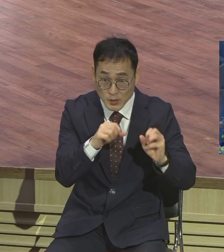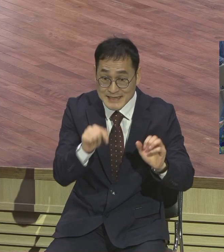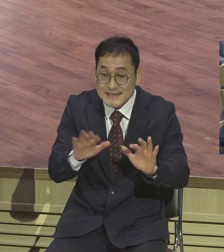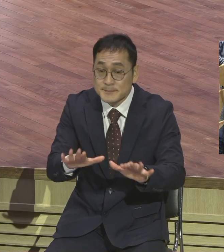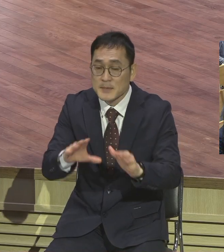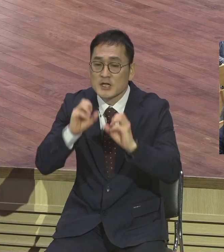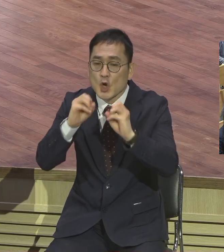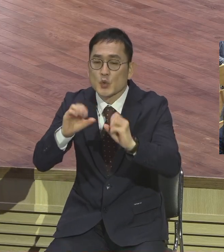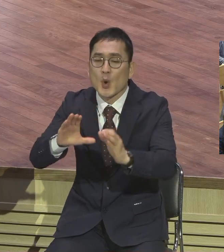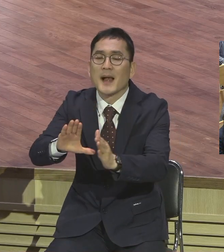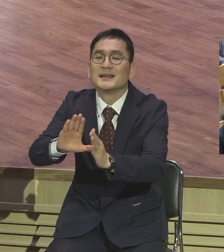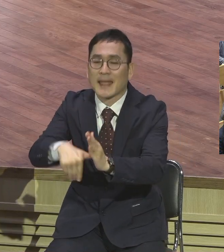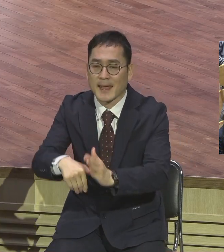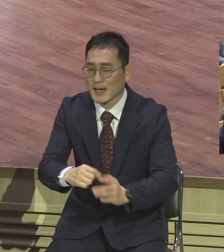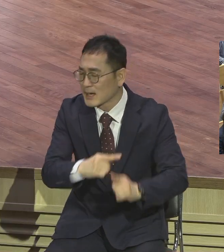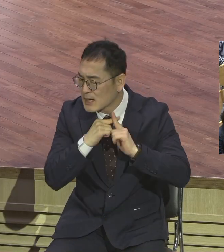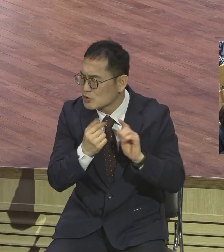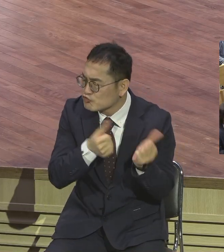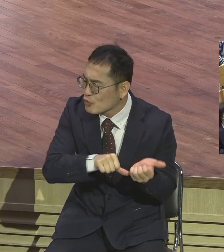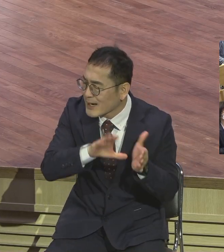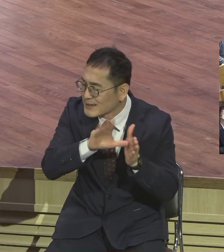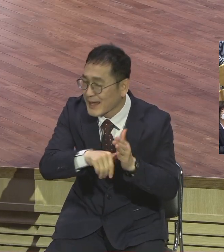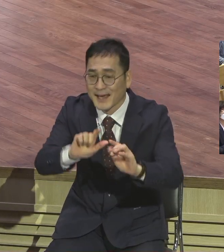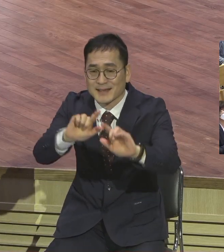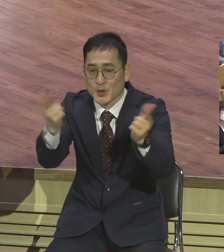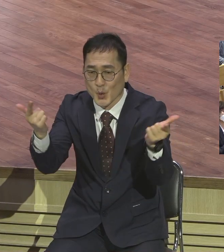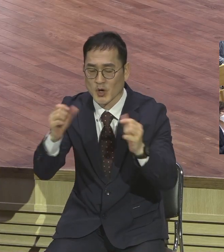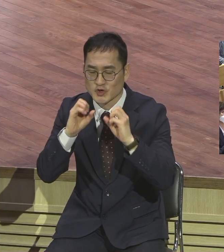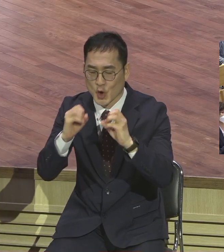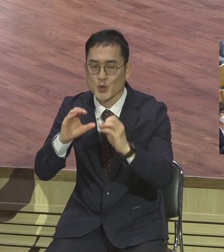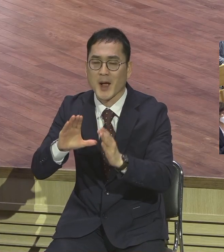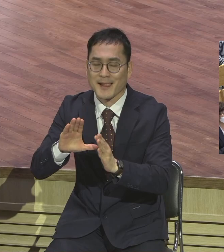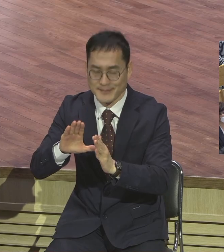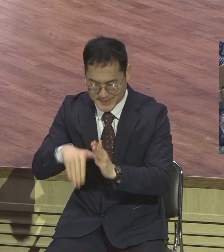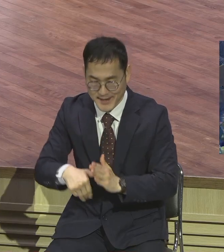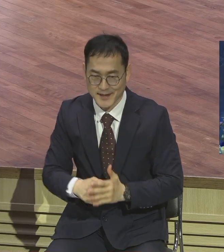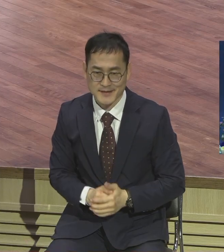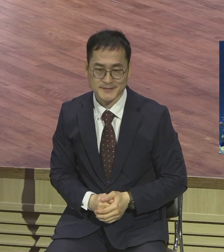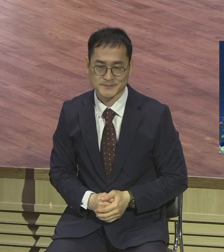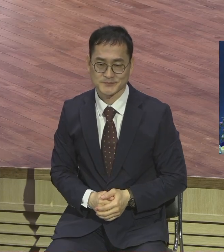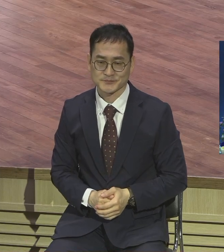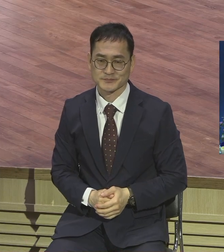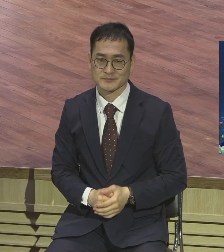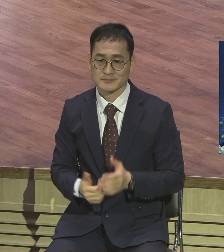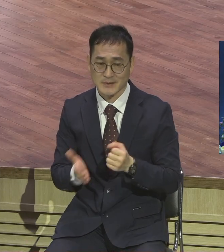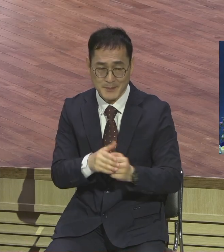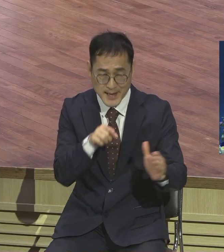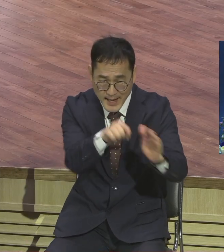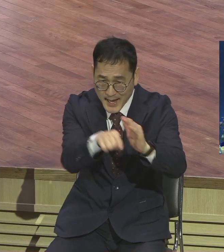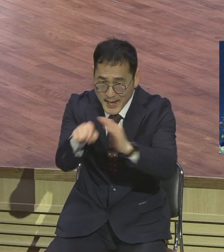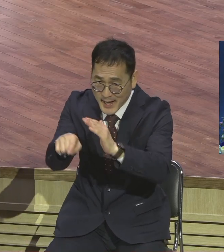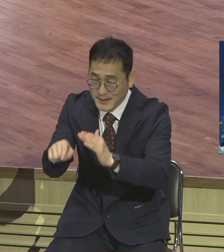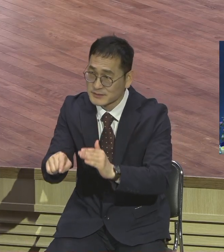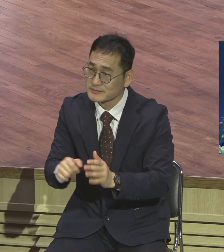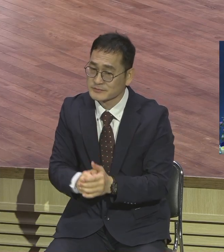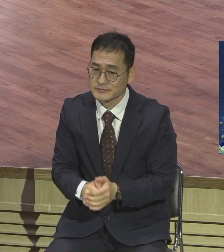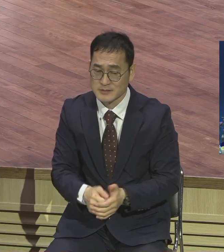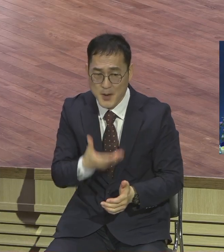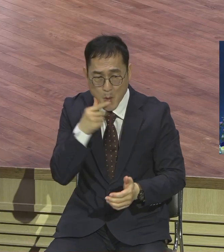지금은 순교할 때가 아니고 전도할 때가 전도할 때 그래서 여러분이 가는 곳마다 천국을 여는 거래시도의 절대 제자들